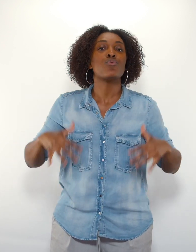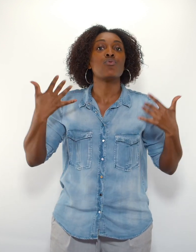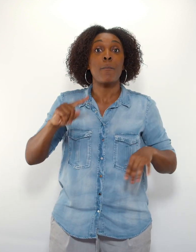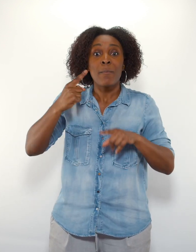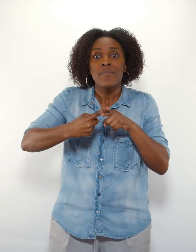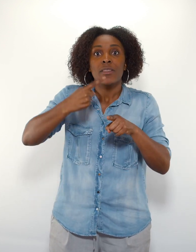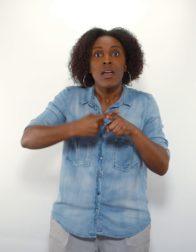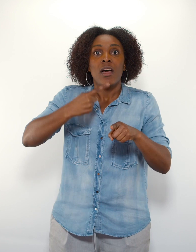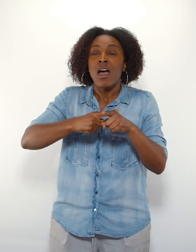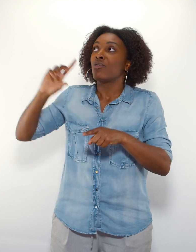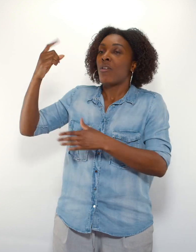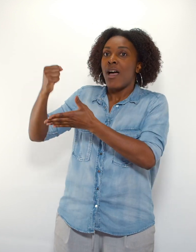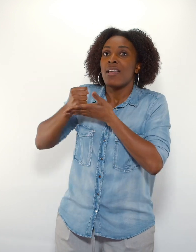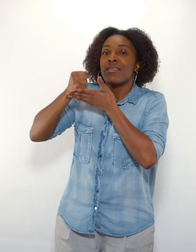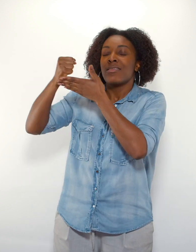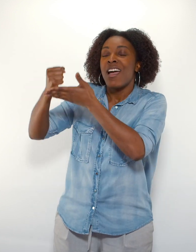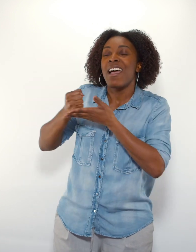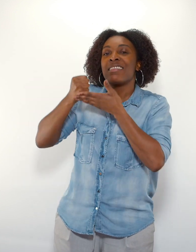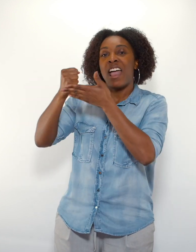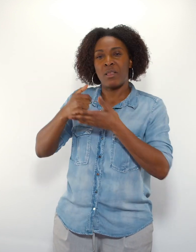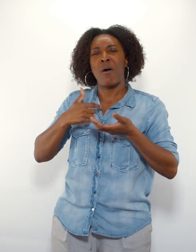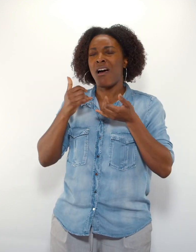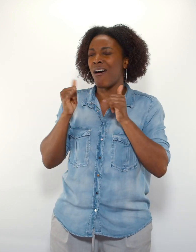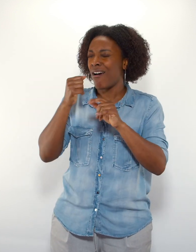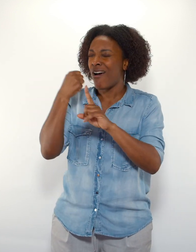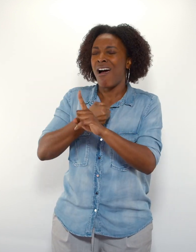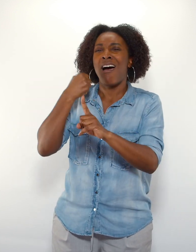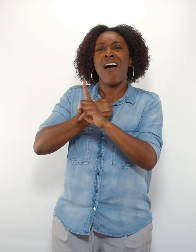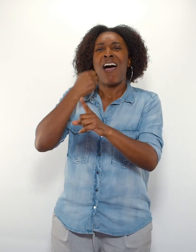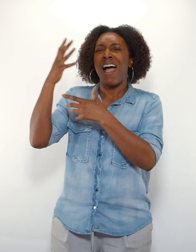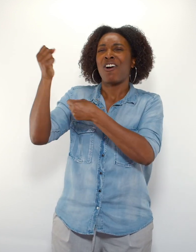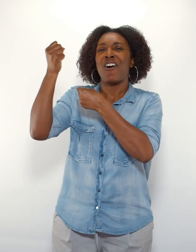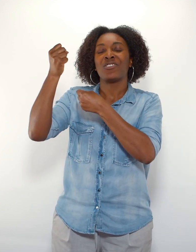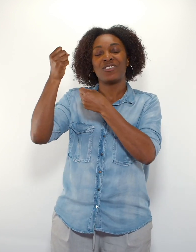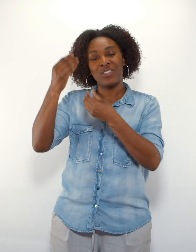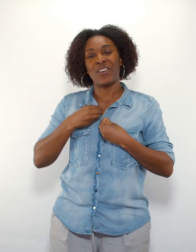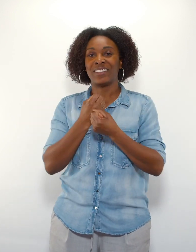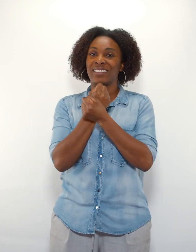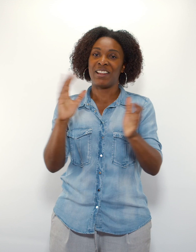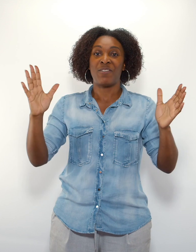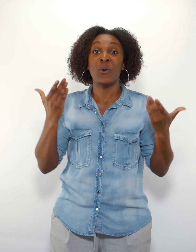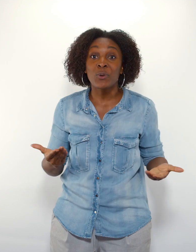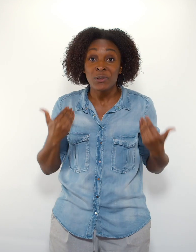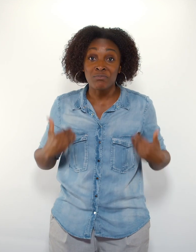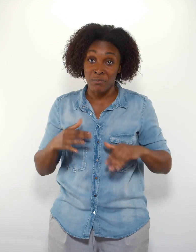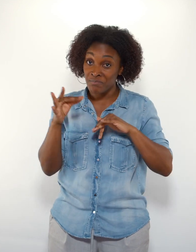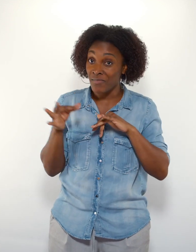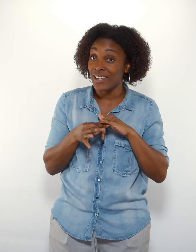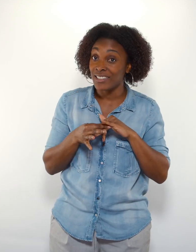Dieu m'a aidé, Dieu m'a soutenu. Et ma persévérance aussi a payé. Aujourd'hui, je suis un homme marié avec